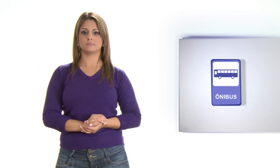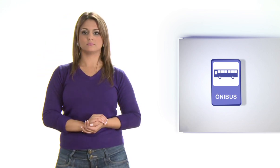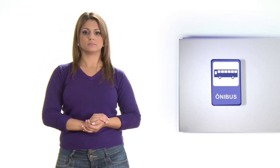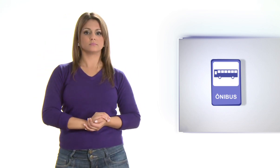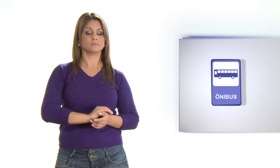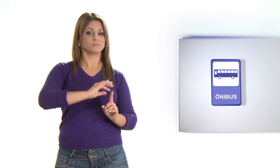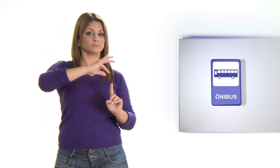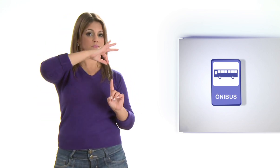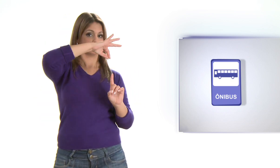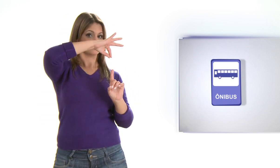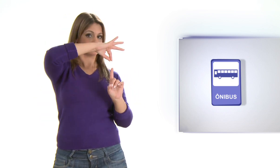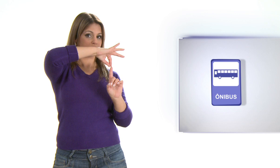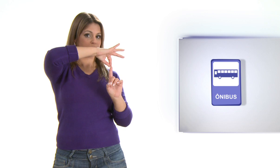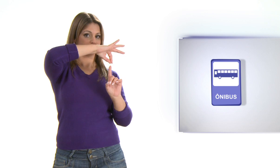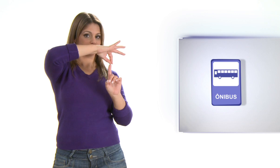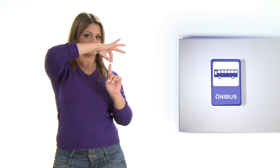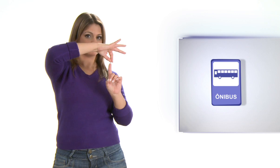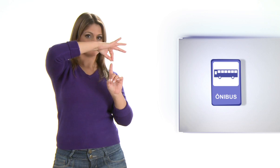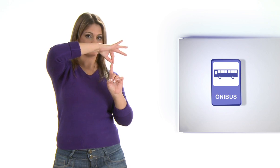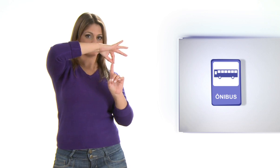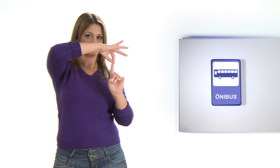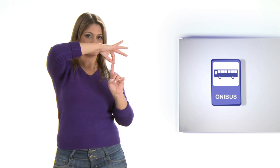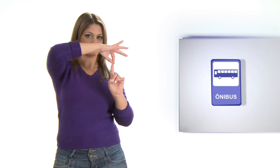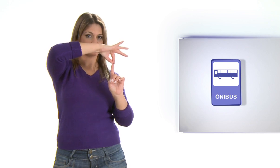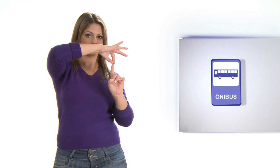Parada de ônibus ônibus